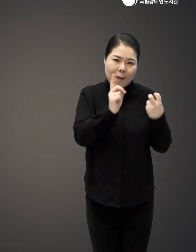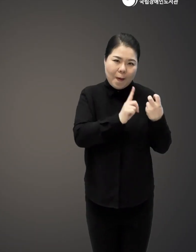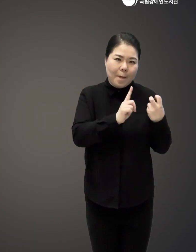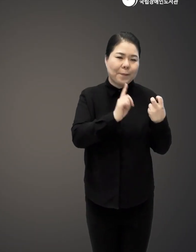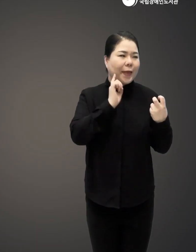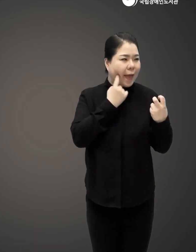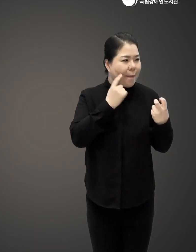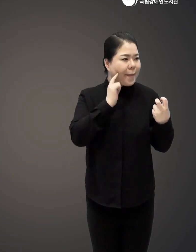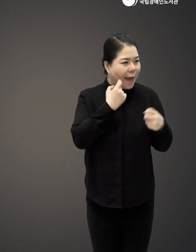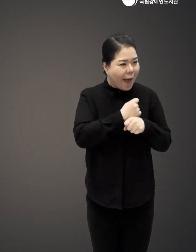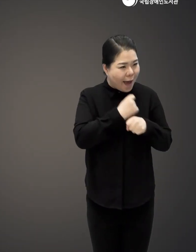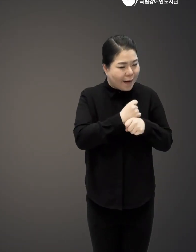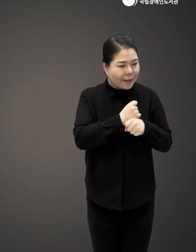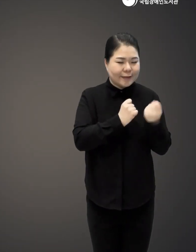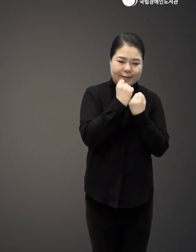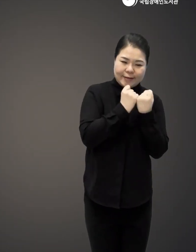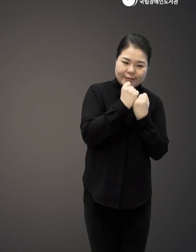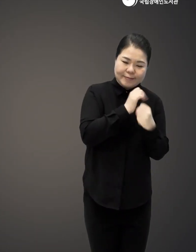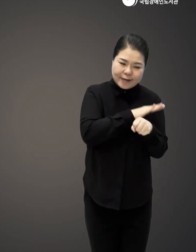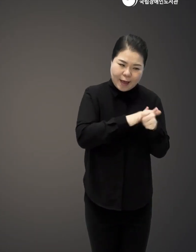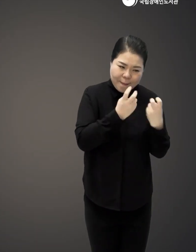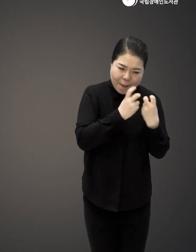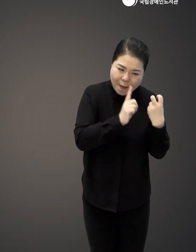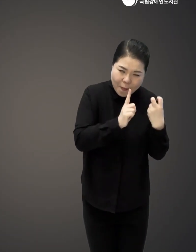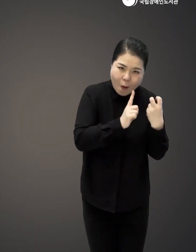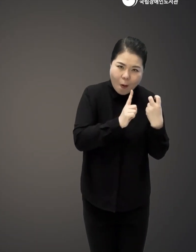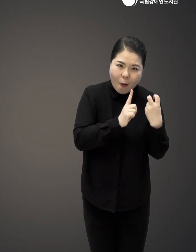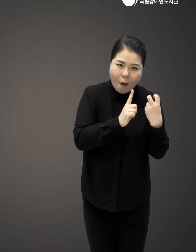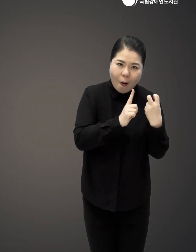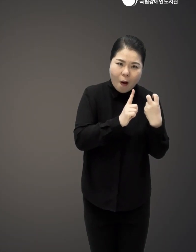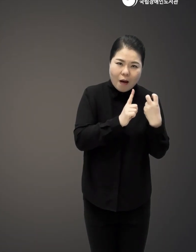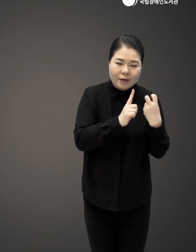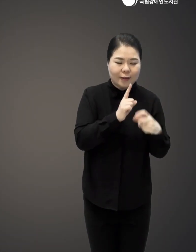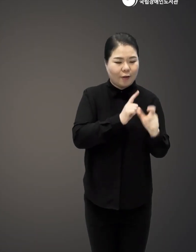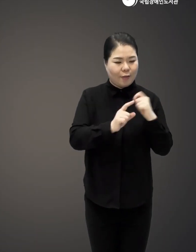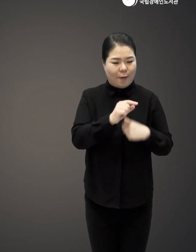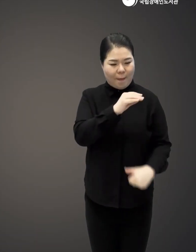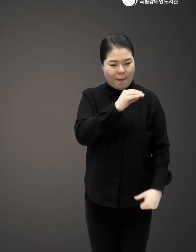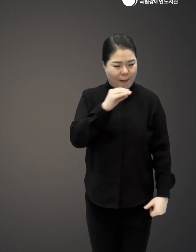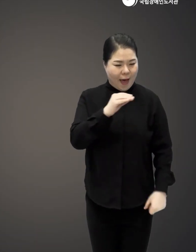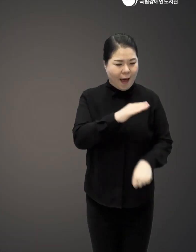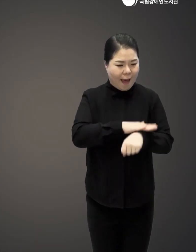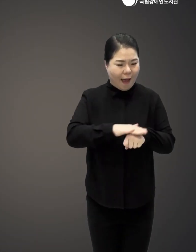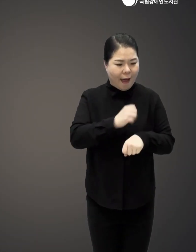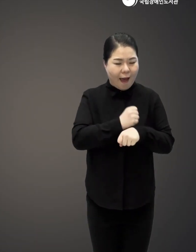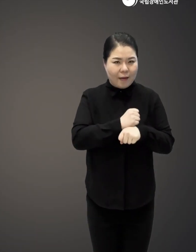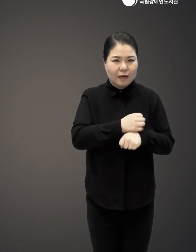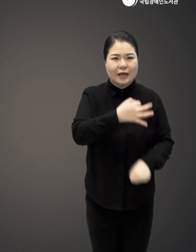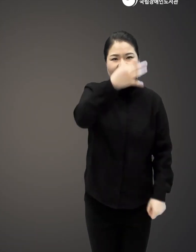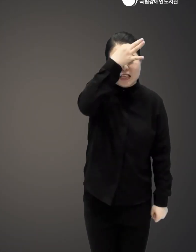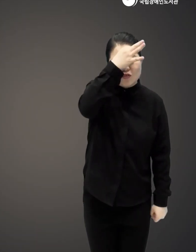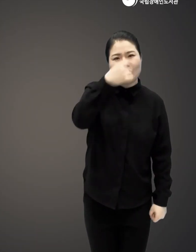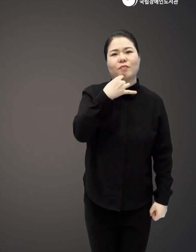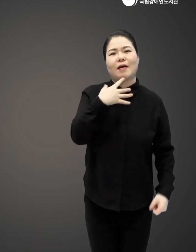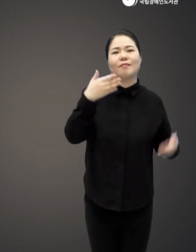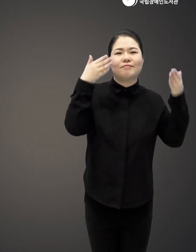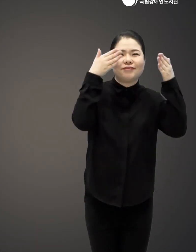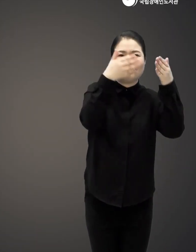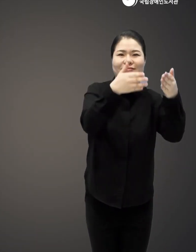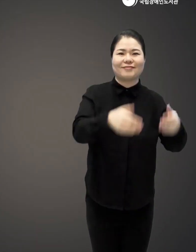될지 어떻게 하면 내가 좀 더 설득력 있게 말할 수 있을지 어떻게 하면 좀 더 내가 똑부러지게 말을 할지 그런 것에 좀 더